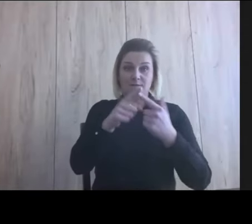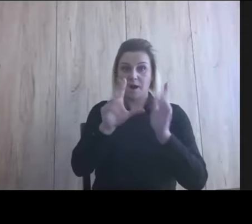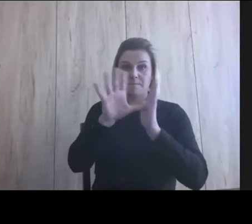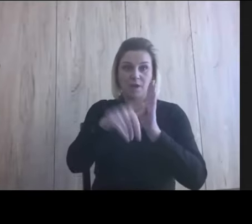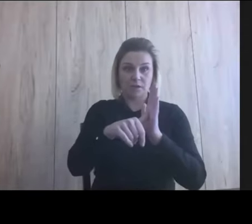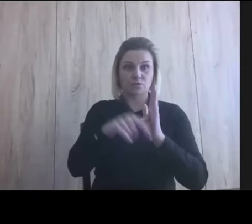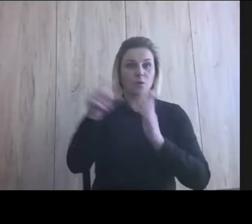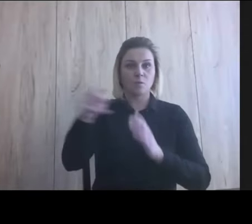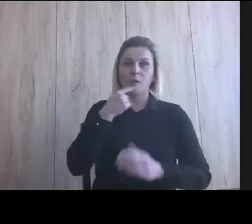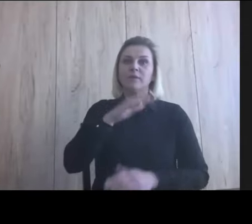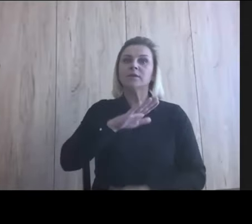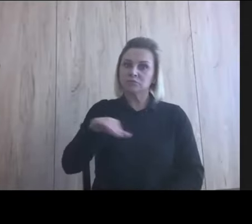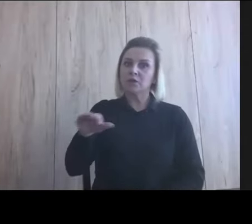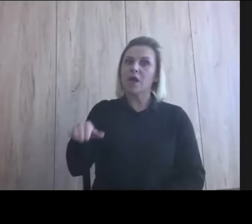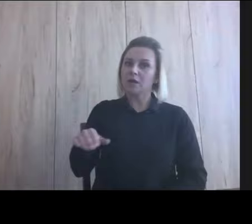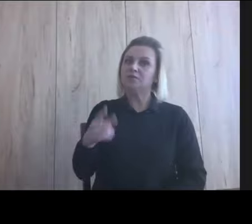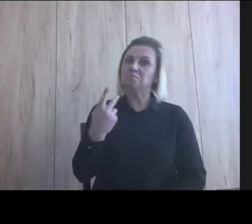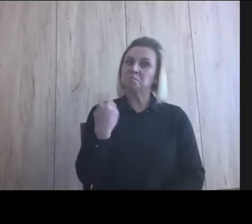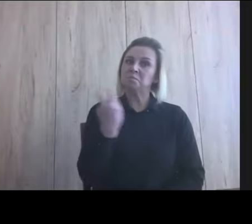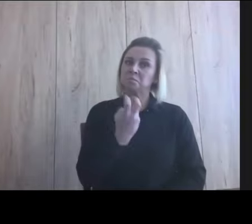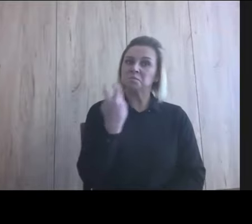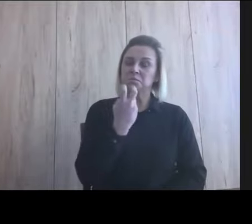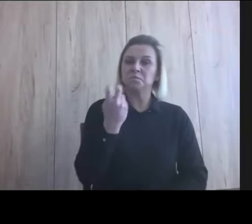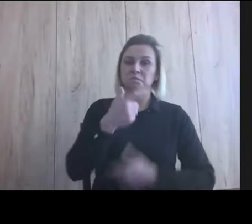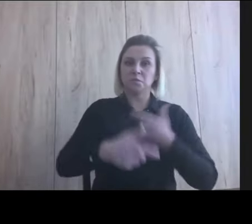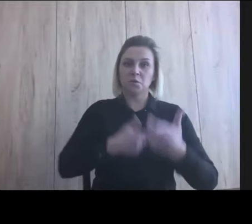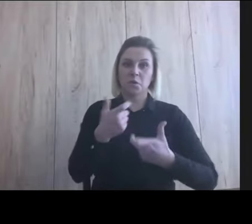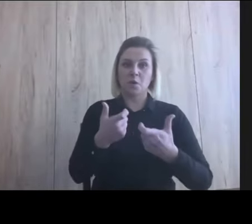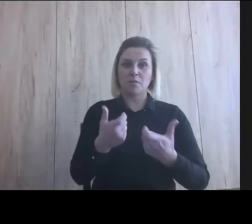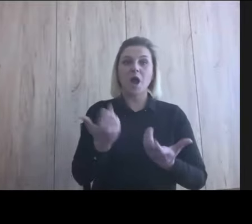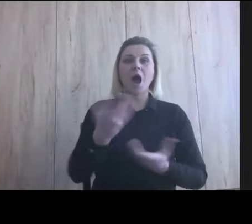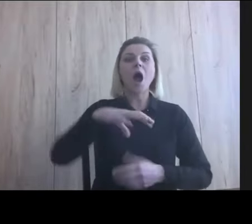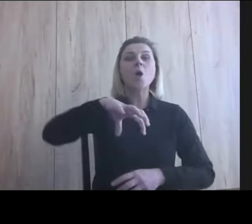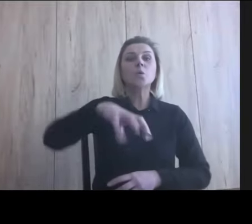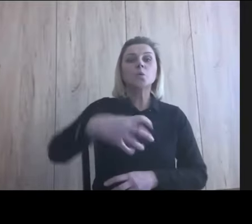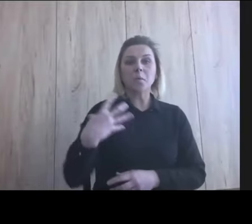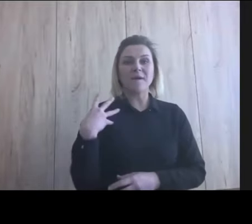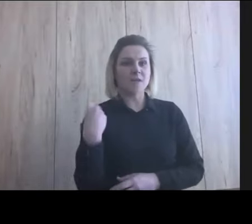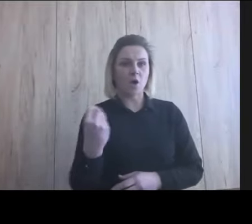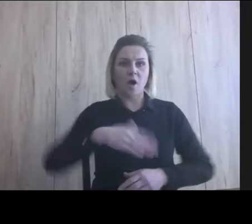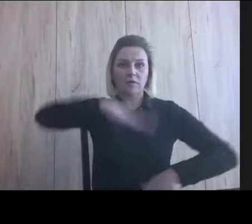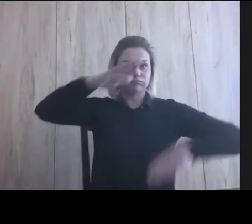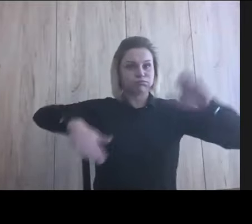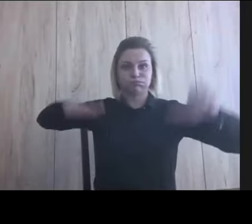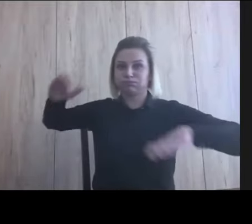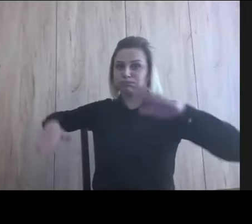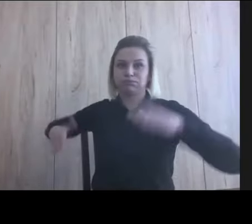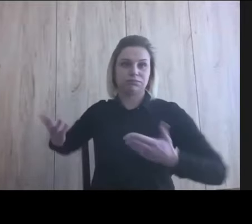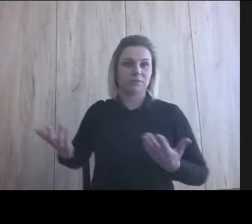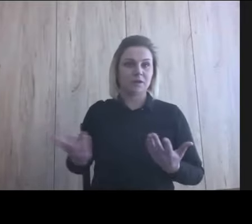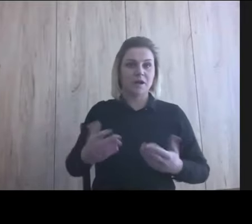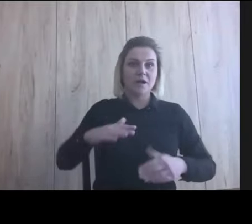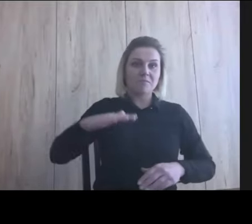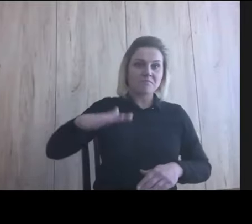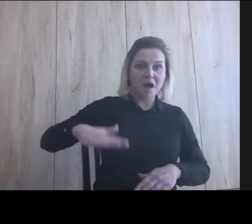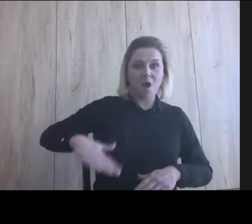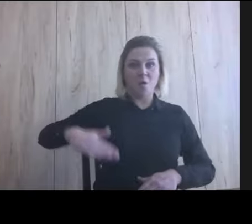bardzo w to wchodzą. Po prostu bardzo. I te grupy wiekowe były bardzo zróżnicowane. Od małych do starszych dzieci.